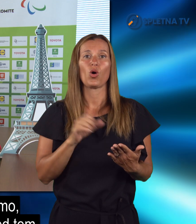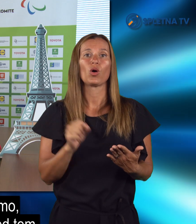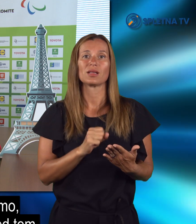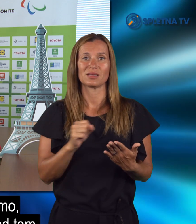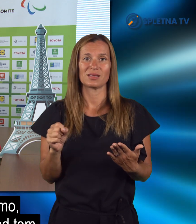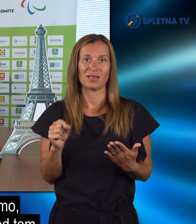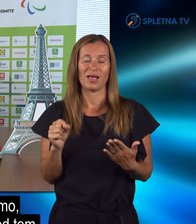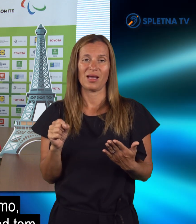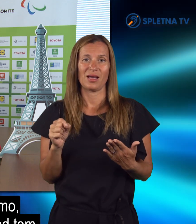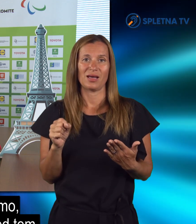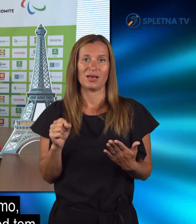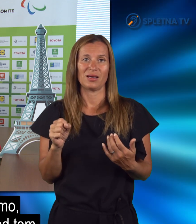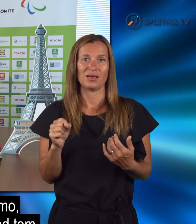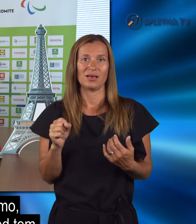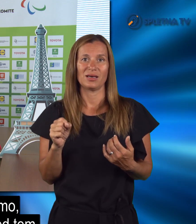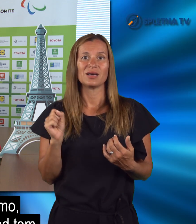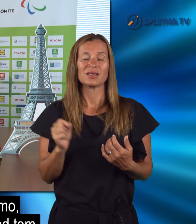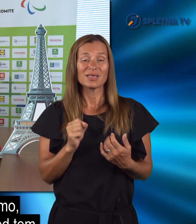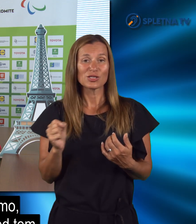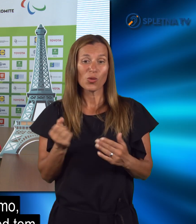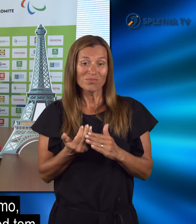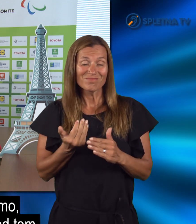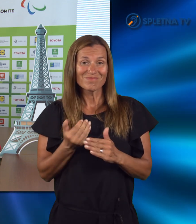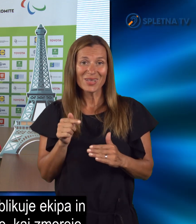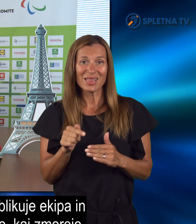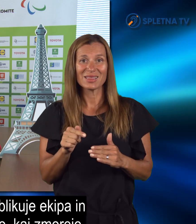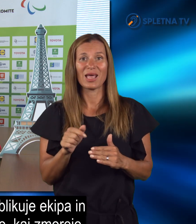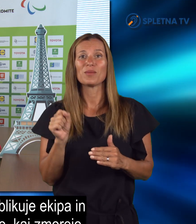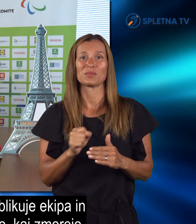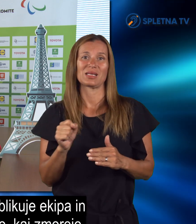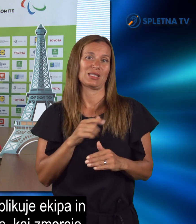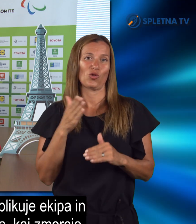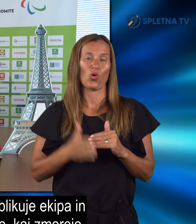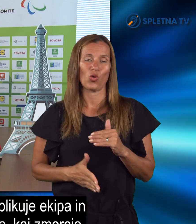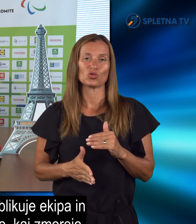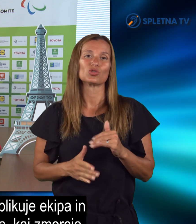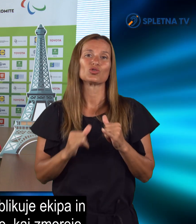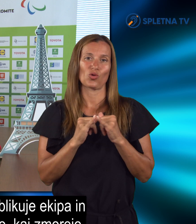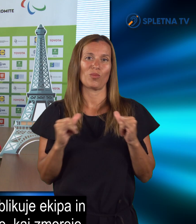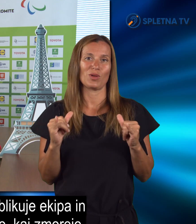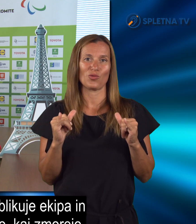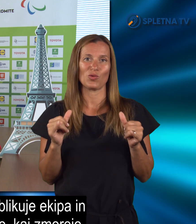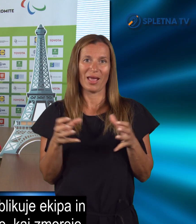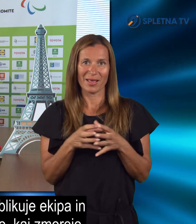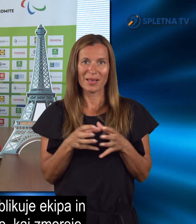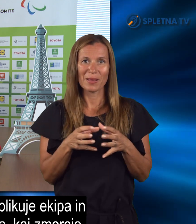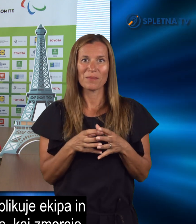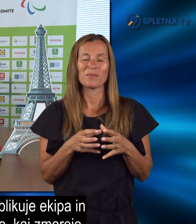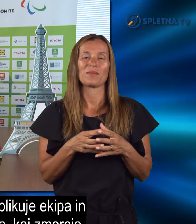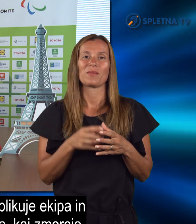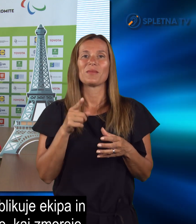so tik nekako pred tem, da se dokončno formulira